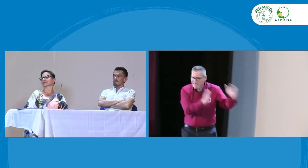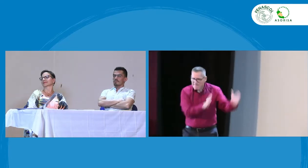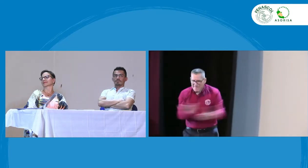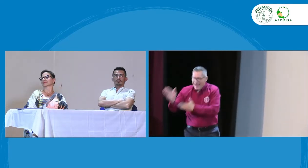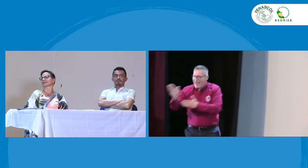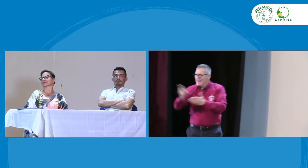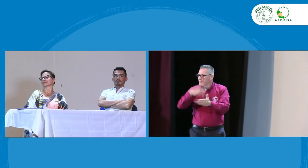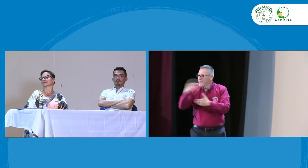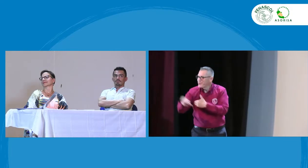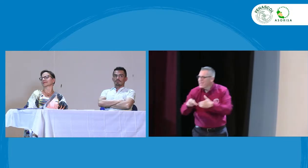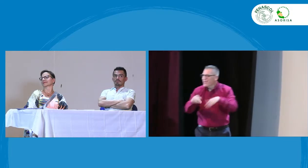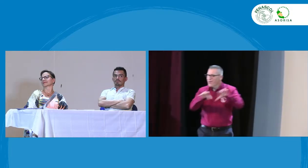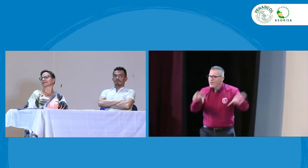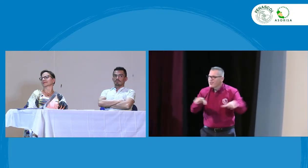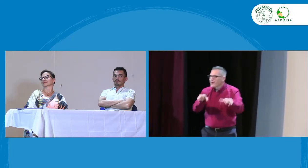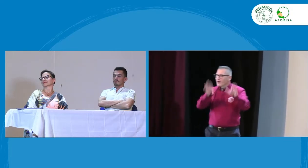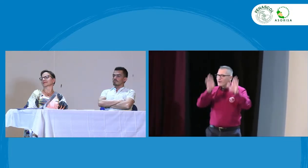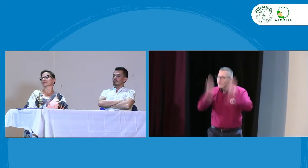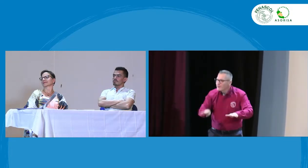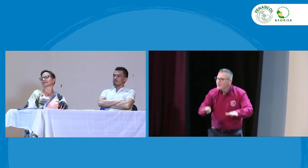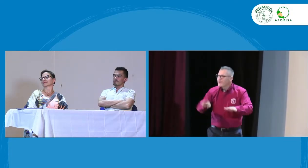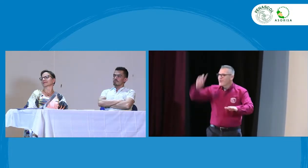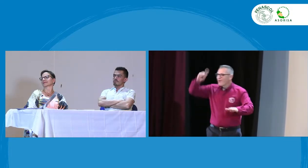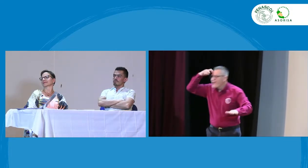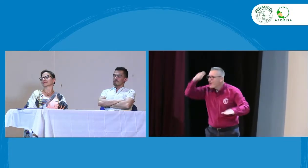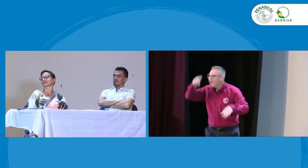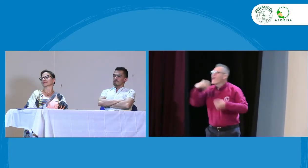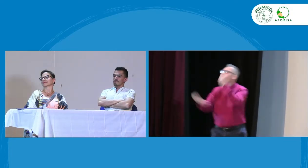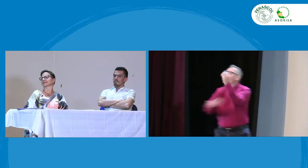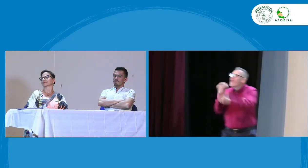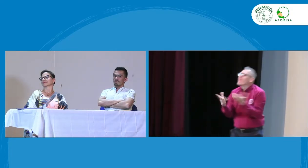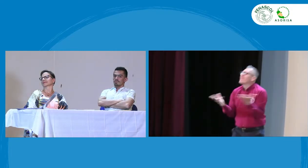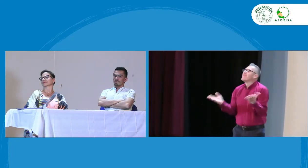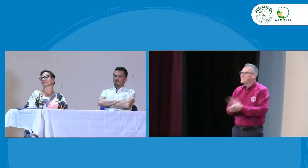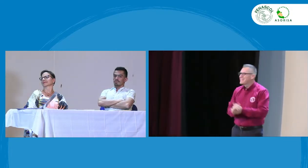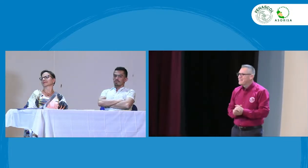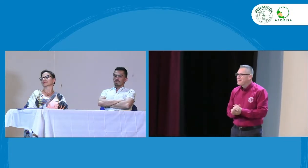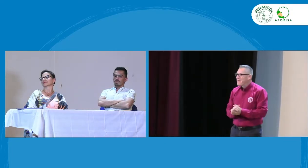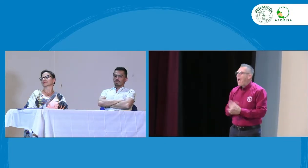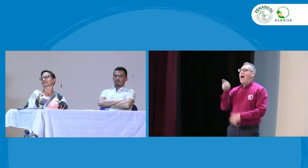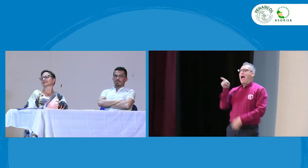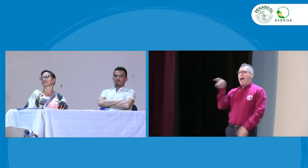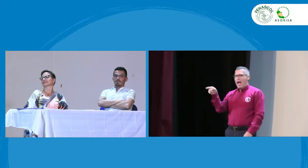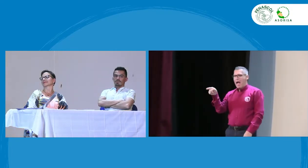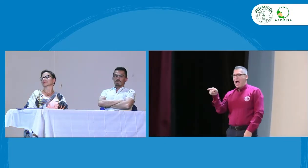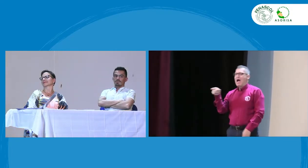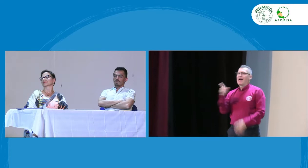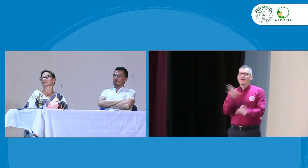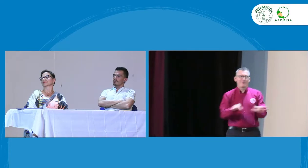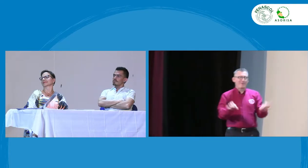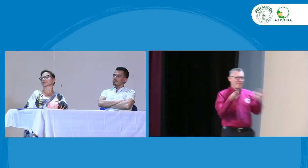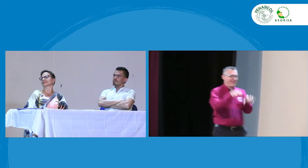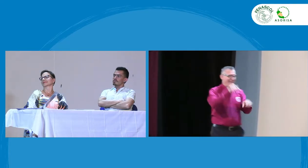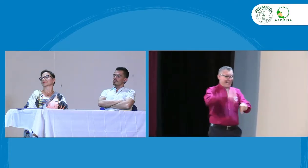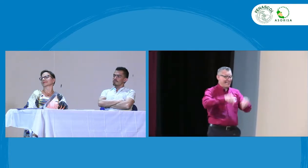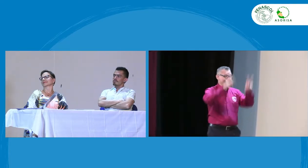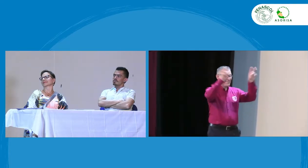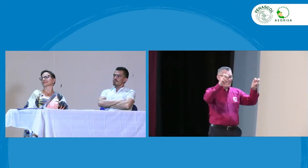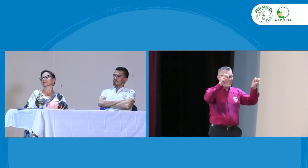educativo, y que debe dar esta clase de orientación a proyectos, a acciones, y cómo lo está tomando gobierno.